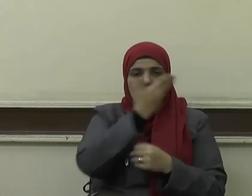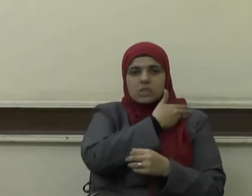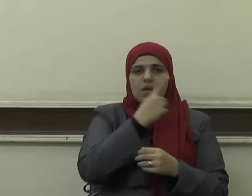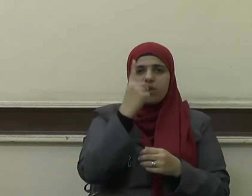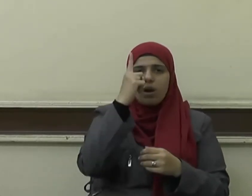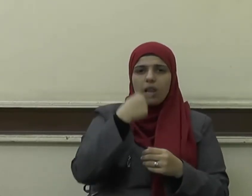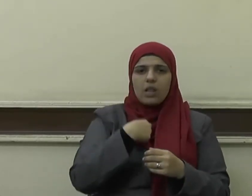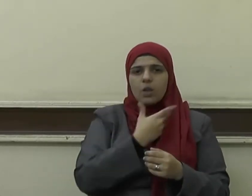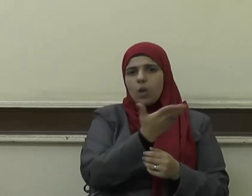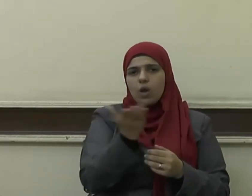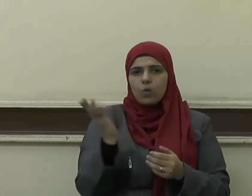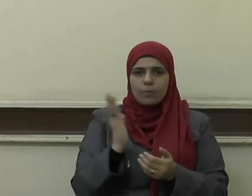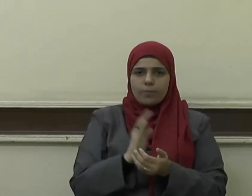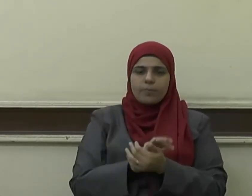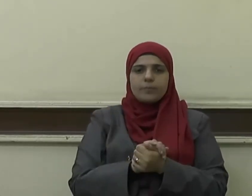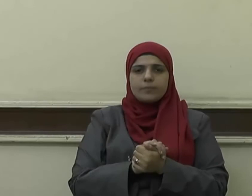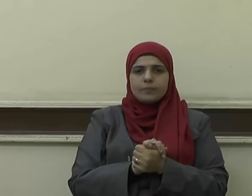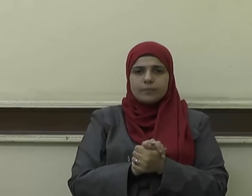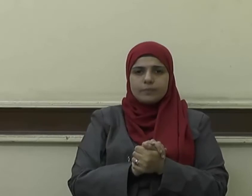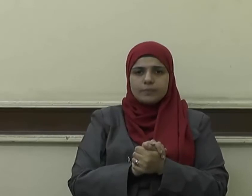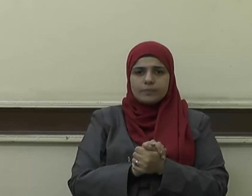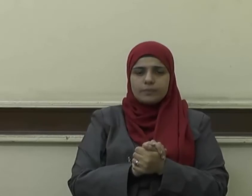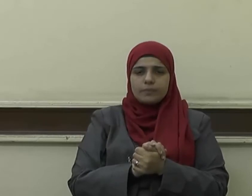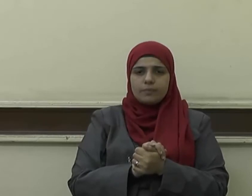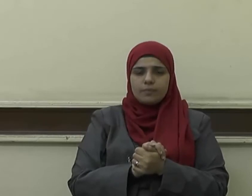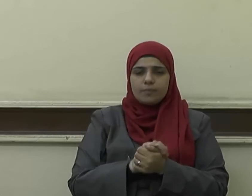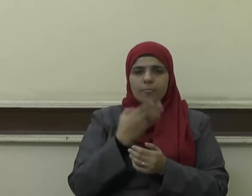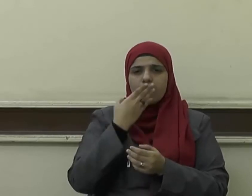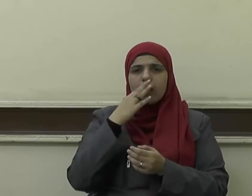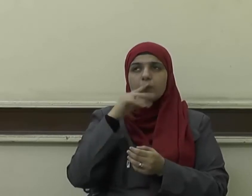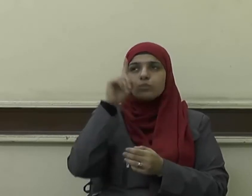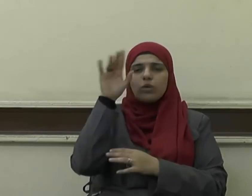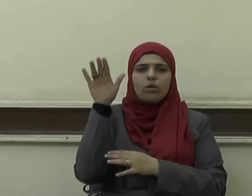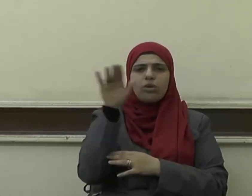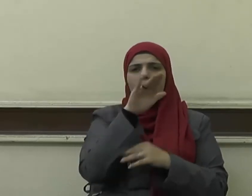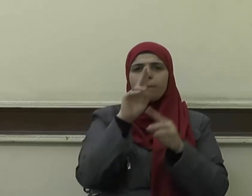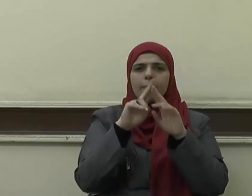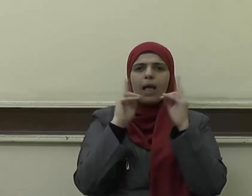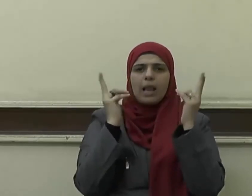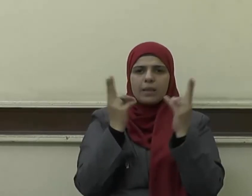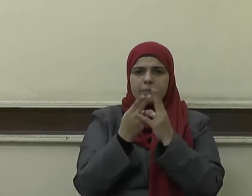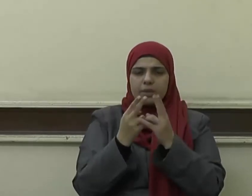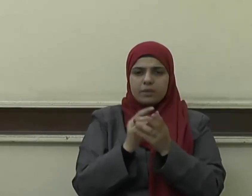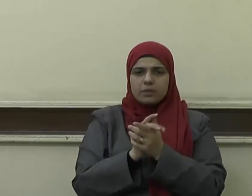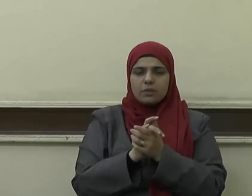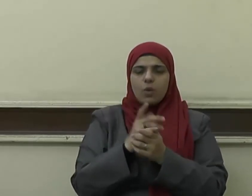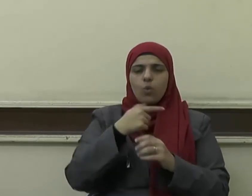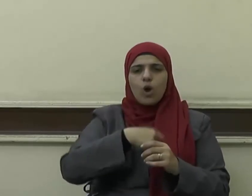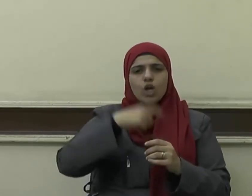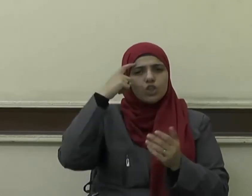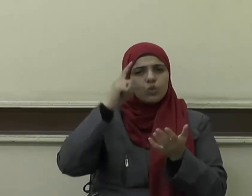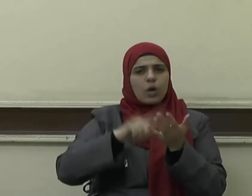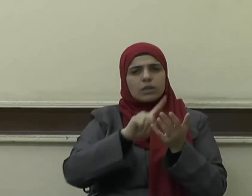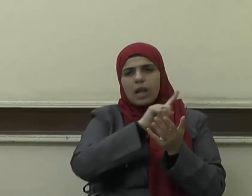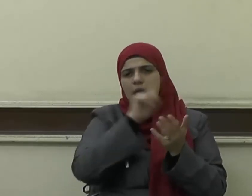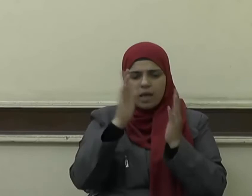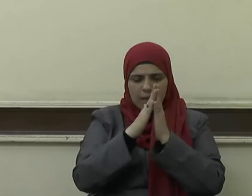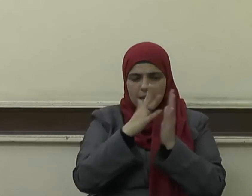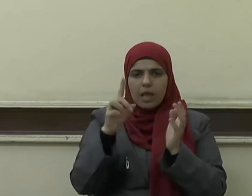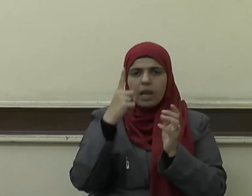لله رب العالمين وأشهد أن لا إله إلا الله وحده لا شريك له وأشهد أن سيدنا ونبينا